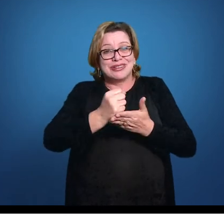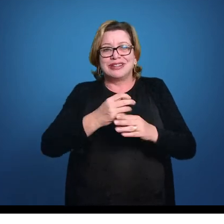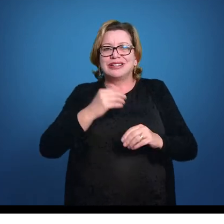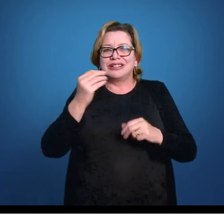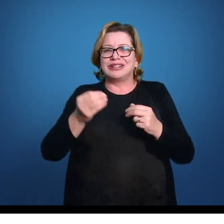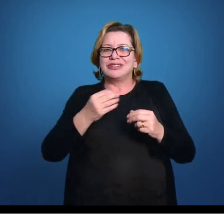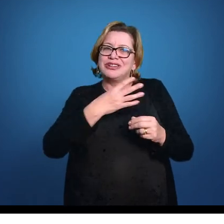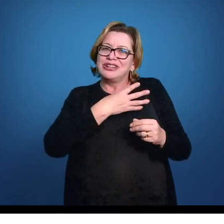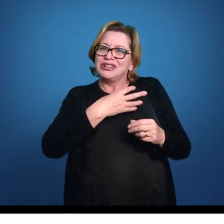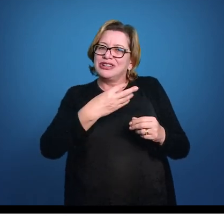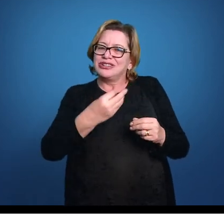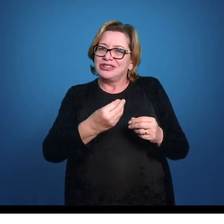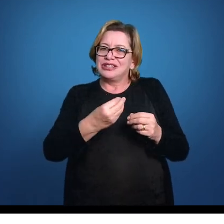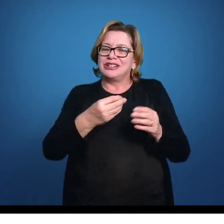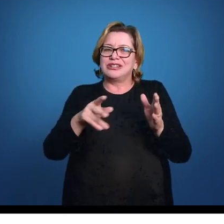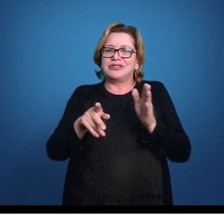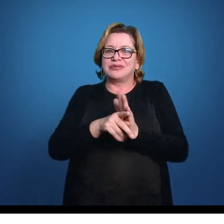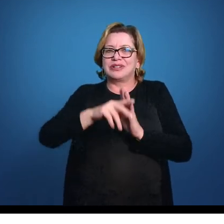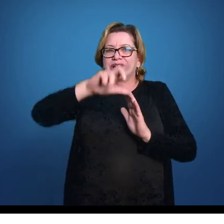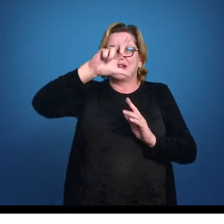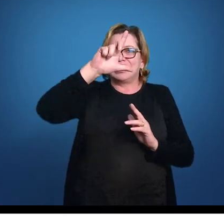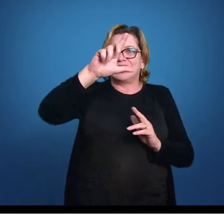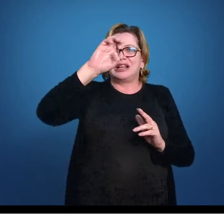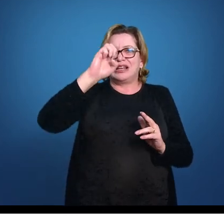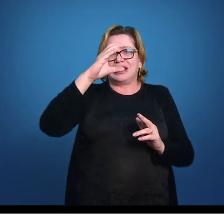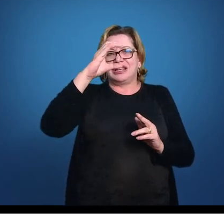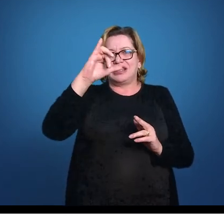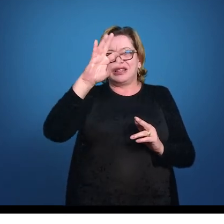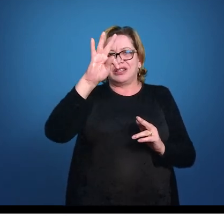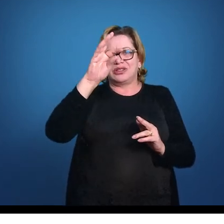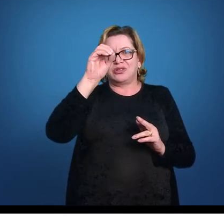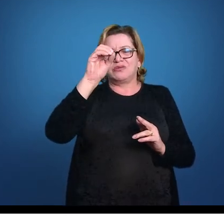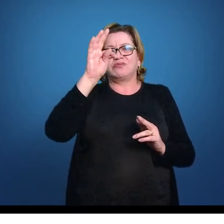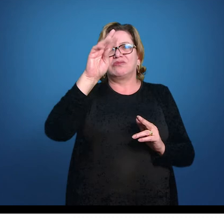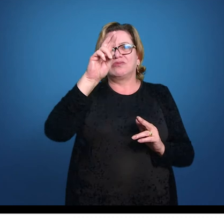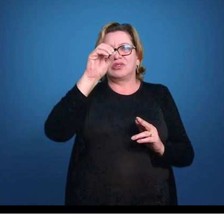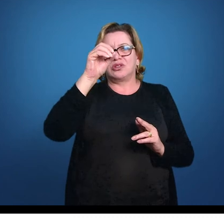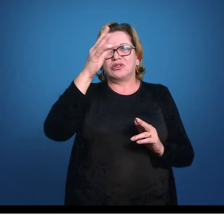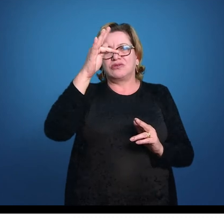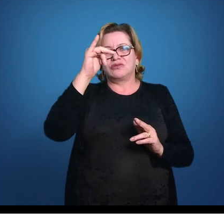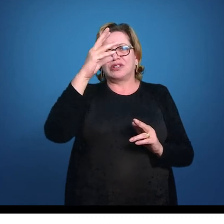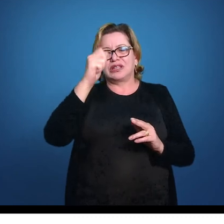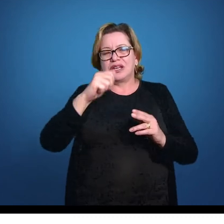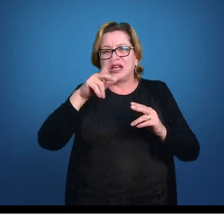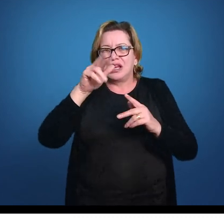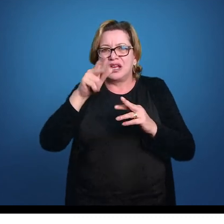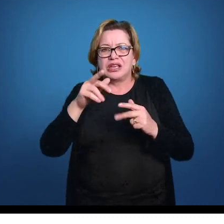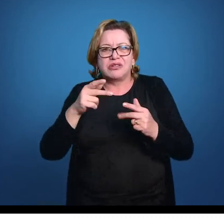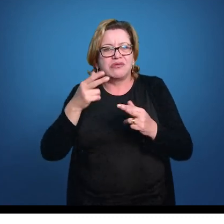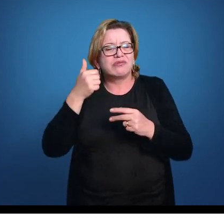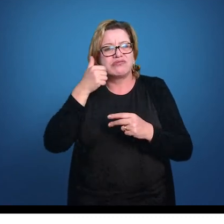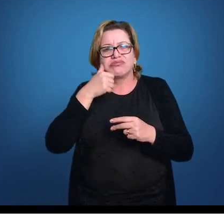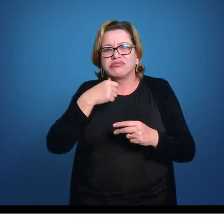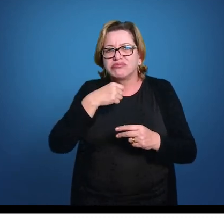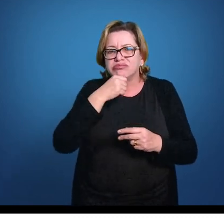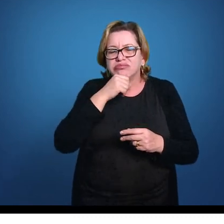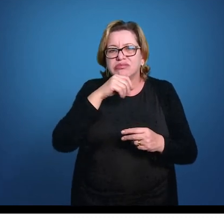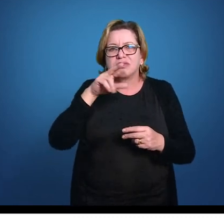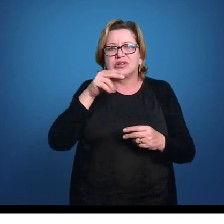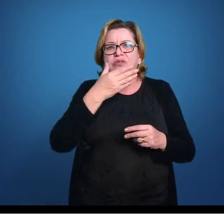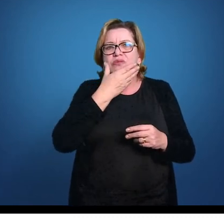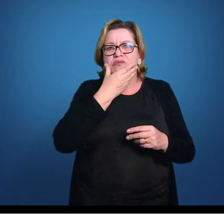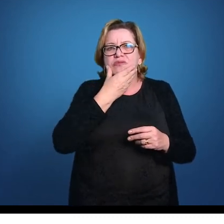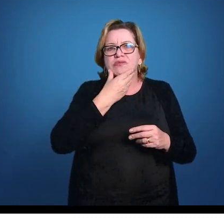nesse primeiro tipo de viviparidade, que é a lecitotrófica, o filhote é igualzinho o da oviparidade, do animal